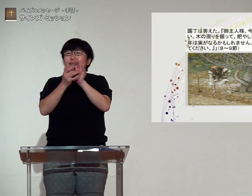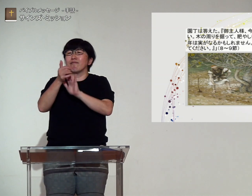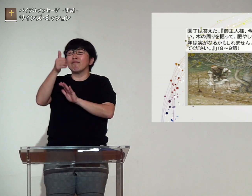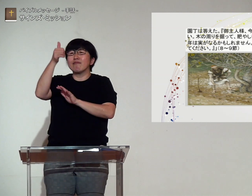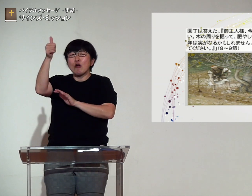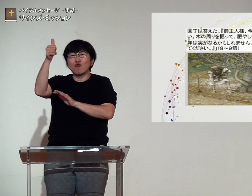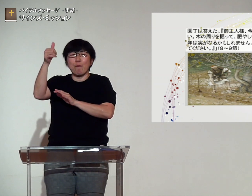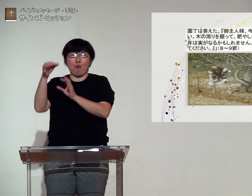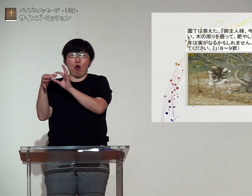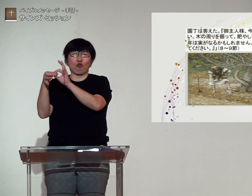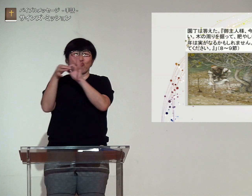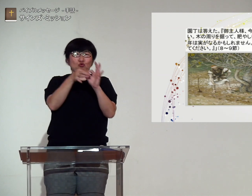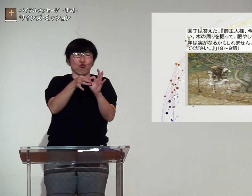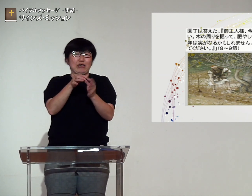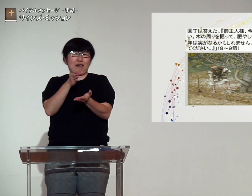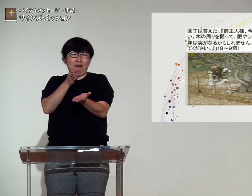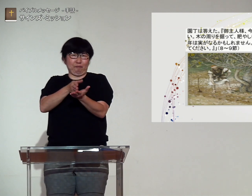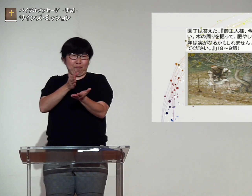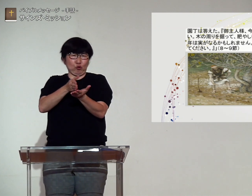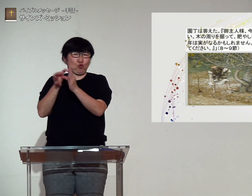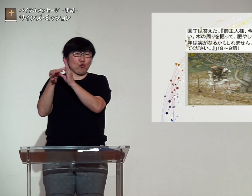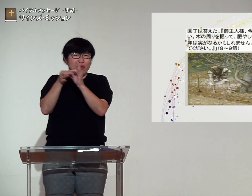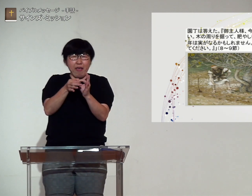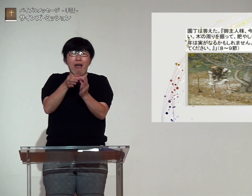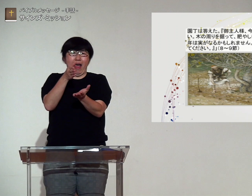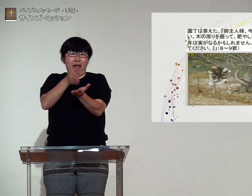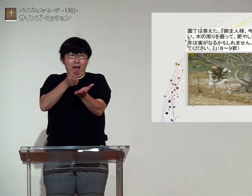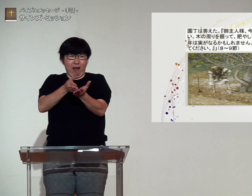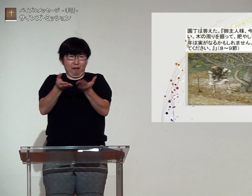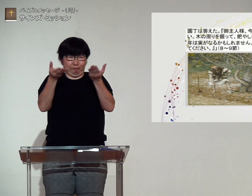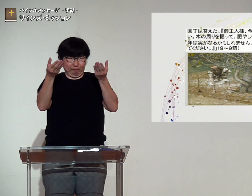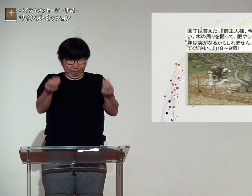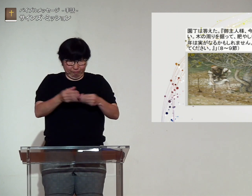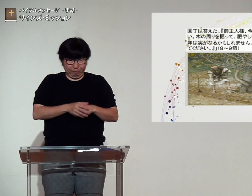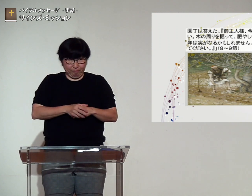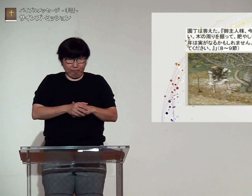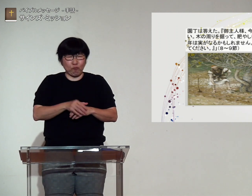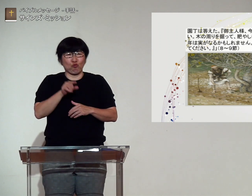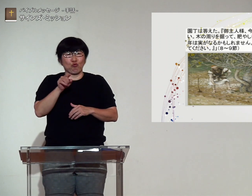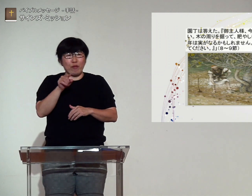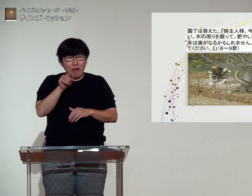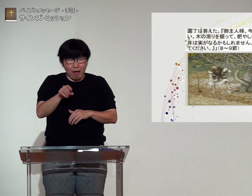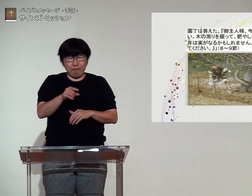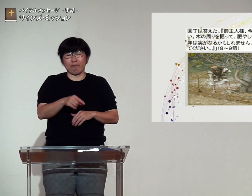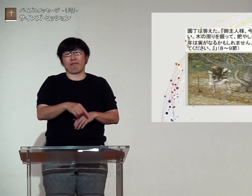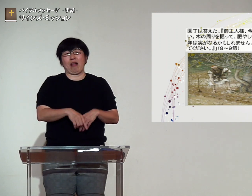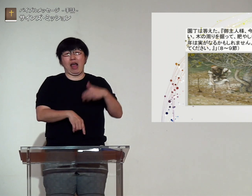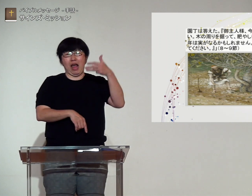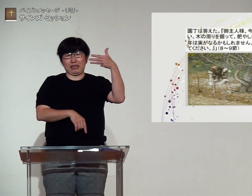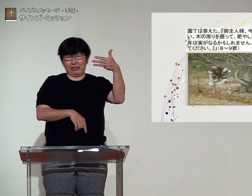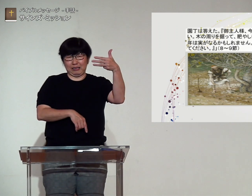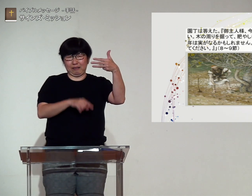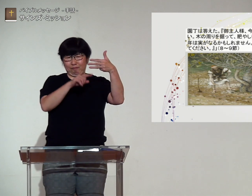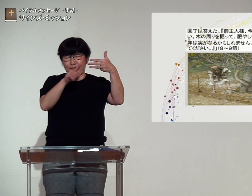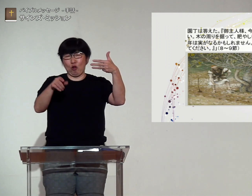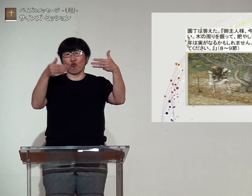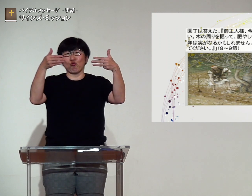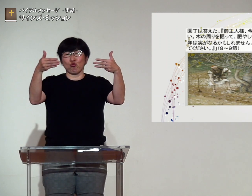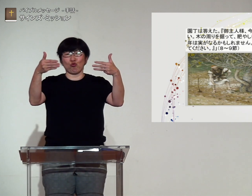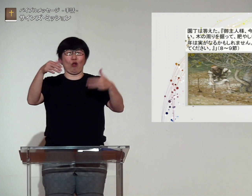ありがたいことにイエス様がこの続きを話してくださっていますそれは8